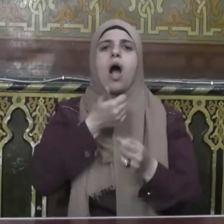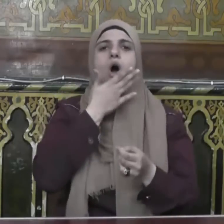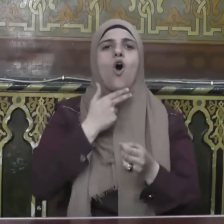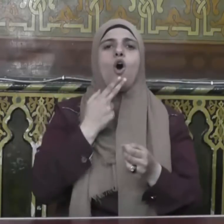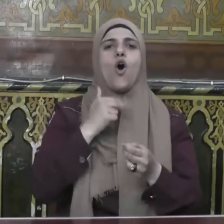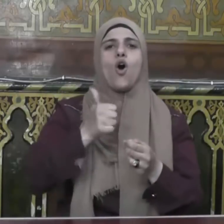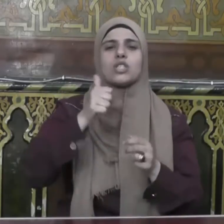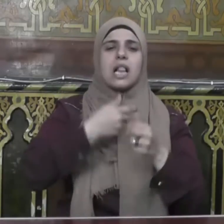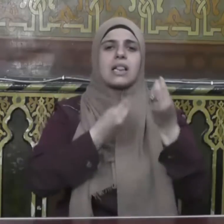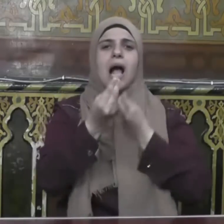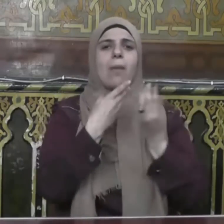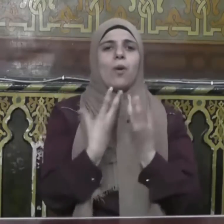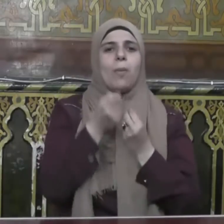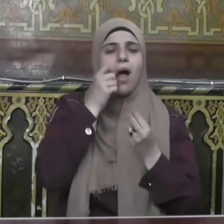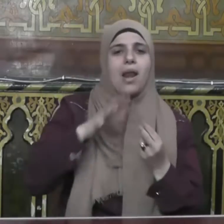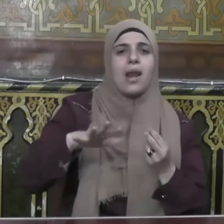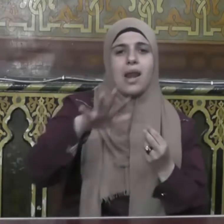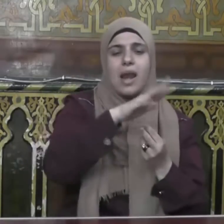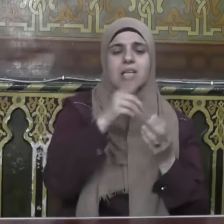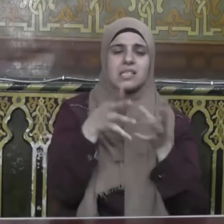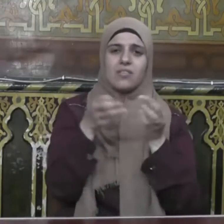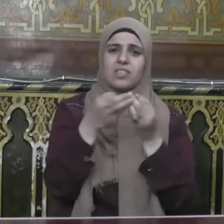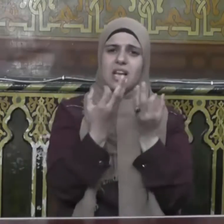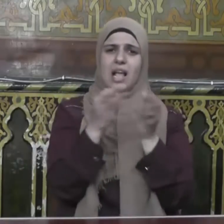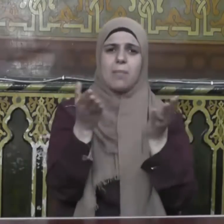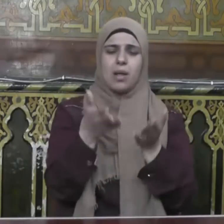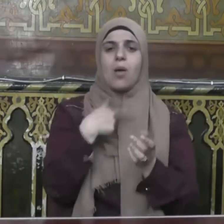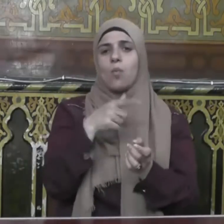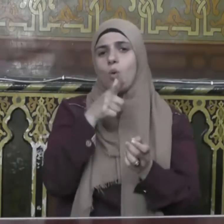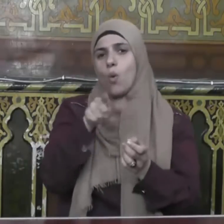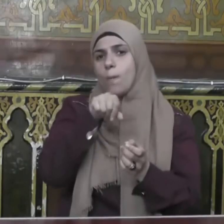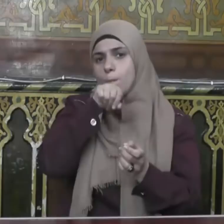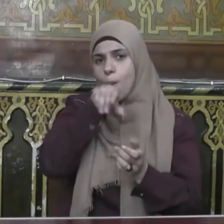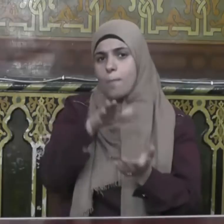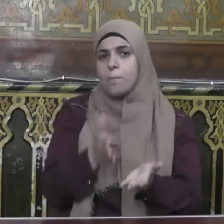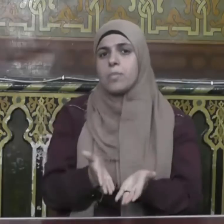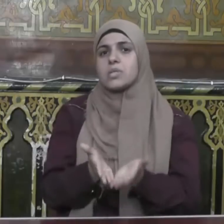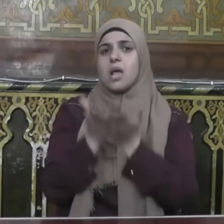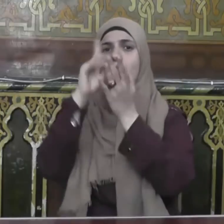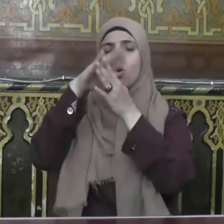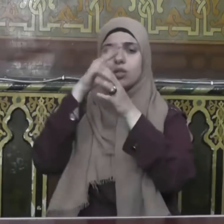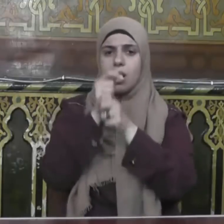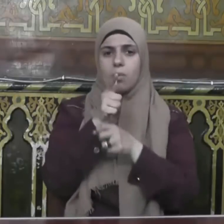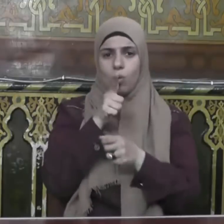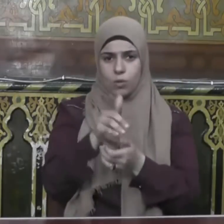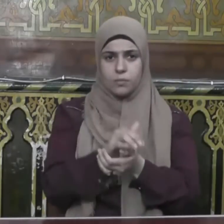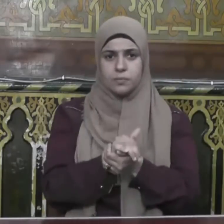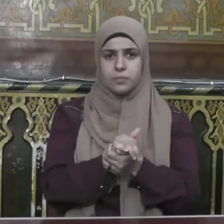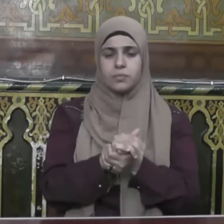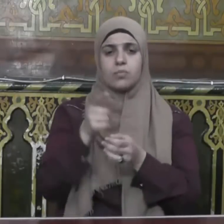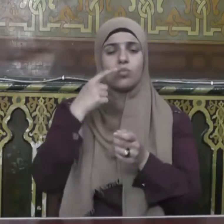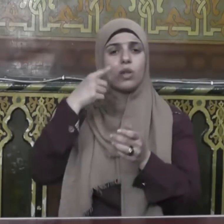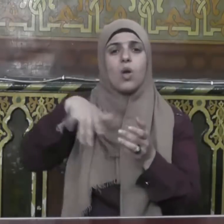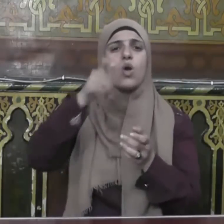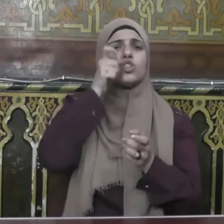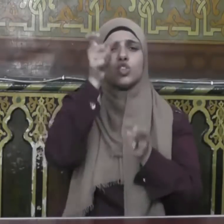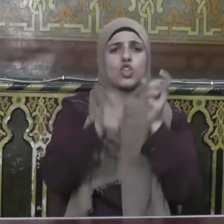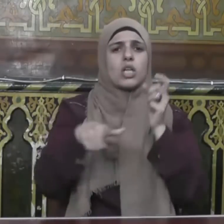للناس وفي هذا المعنى يقول نبينا صلى الله عليه وسلم حوسب رجل ممن